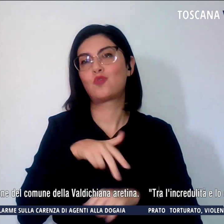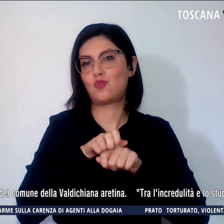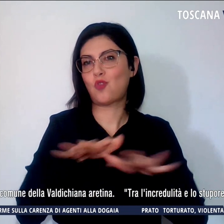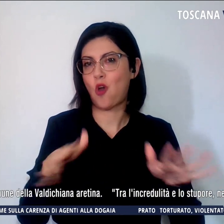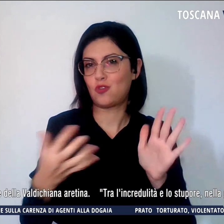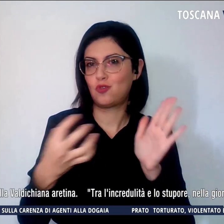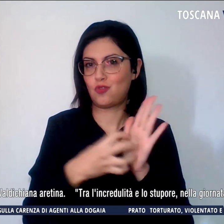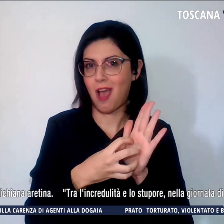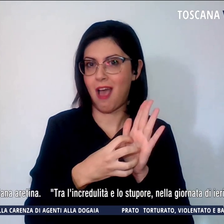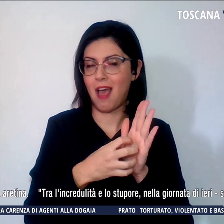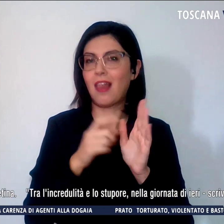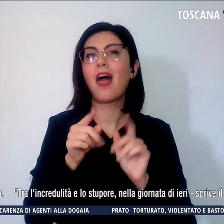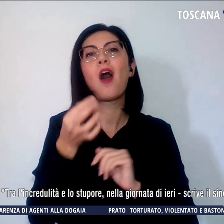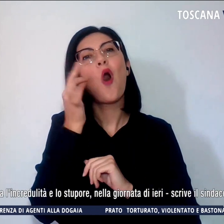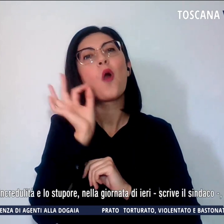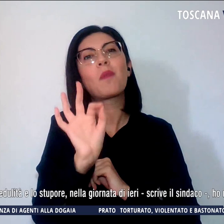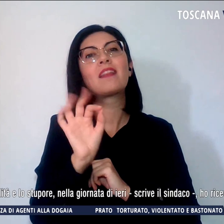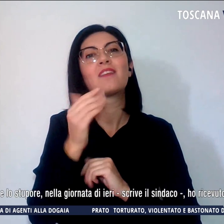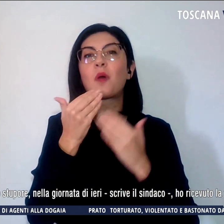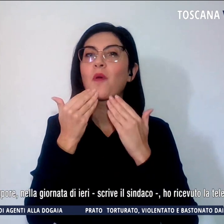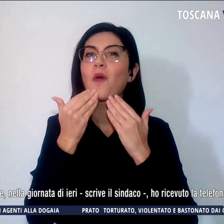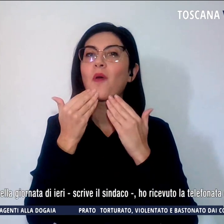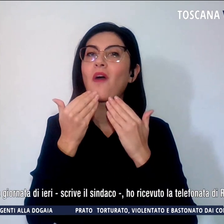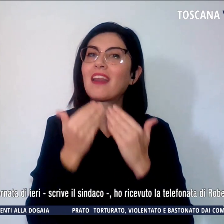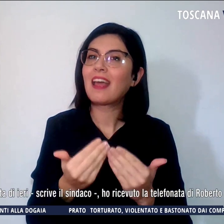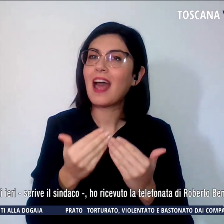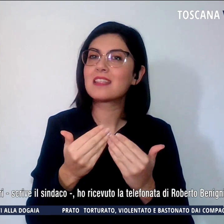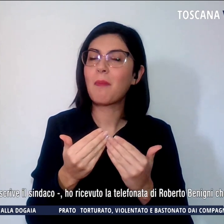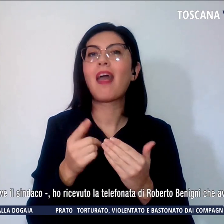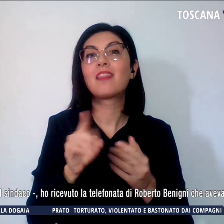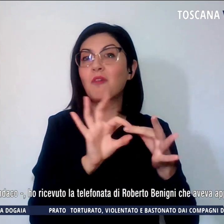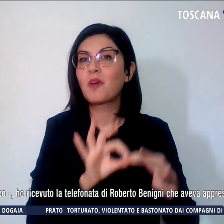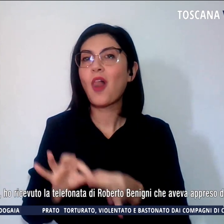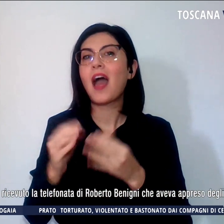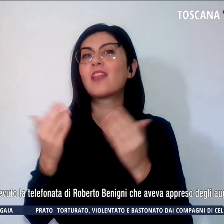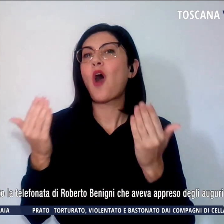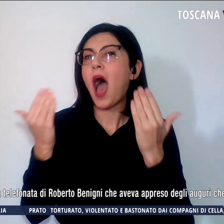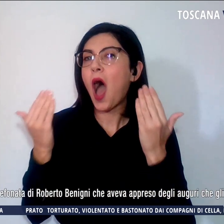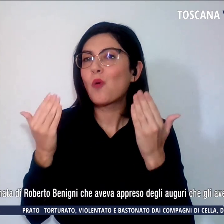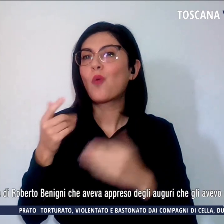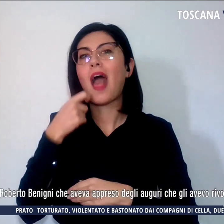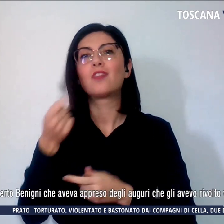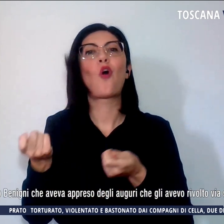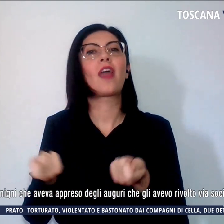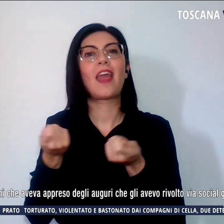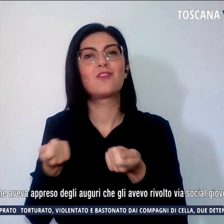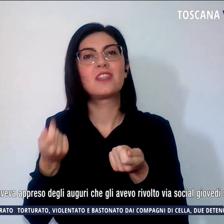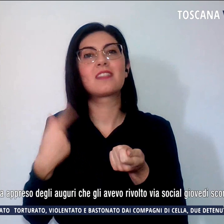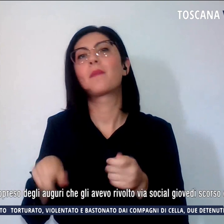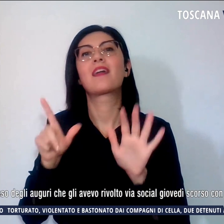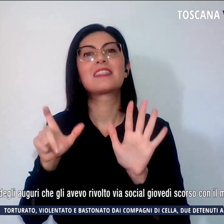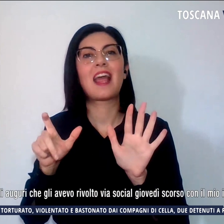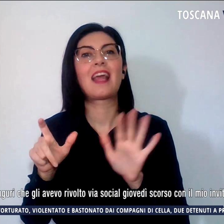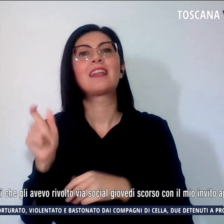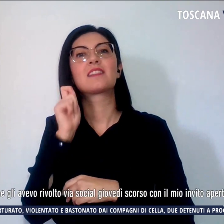ringraziamento dopo gli auguri fatti online all'attore regista per il suo settantesimo compleanno